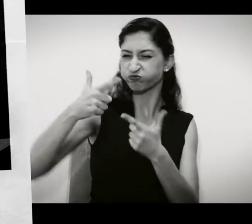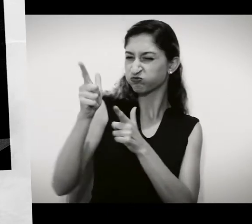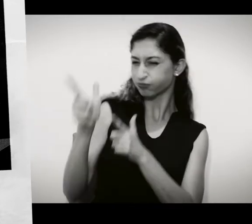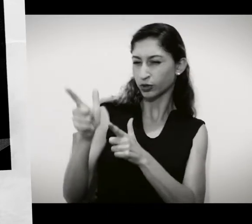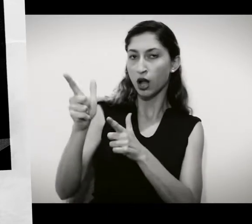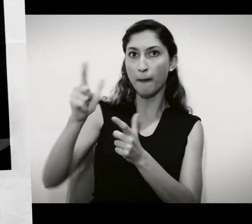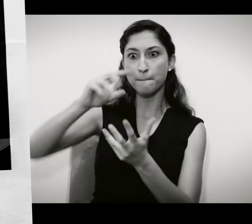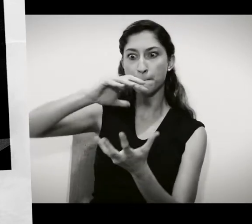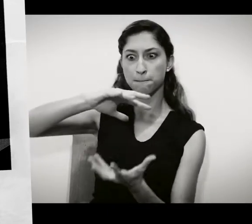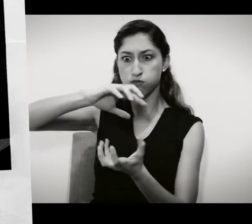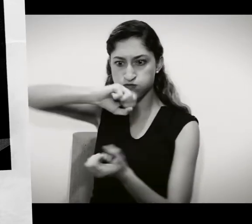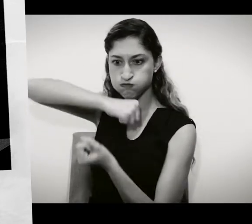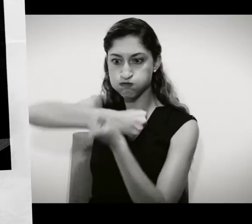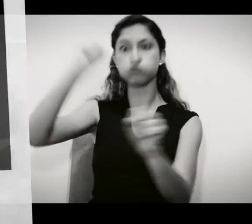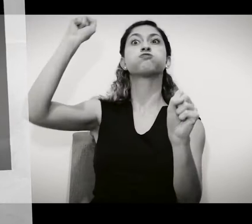as bombas.